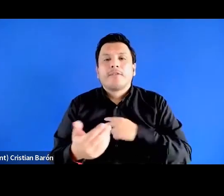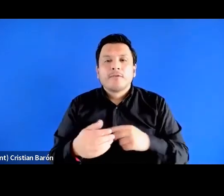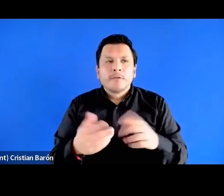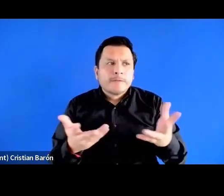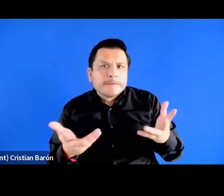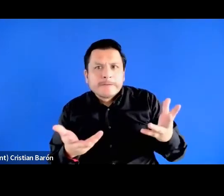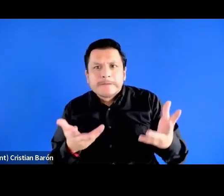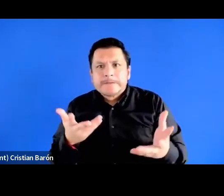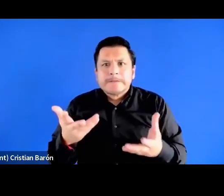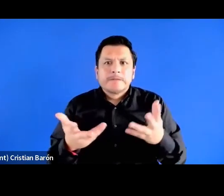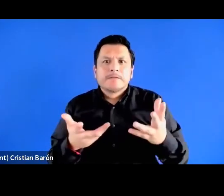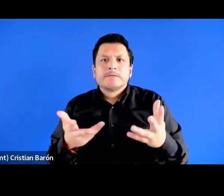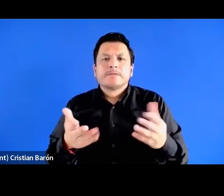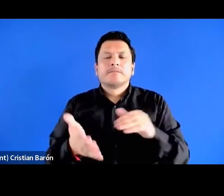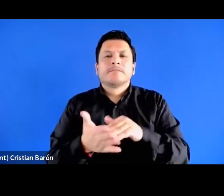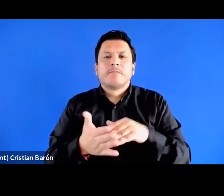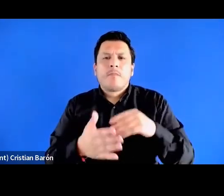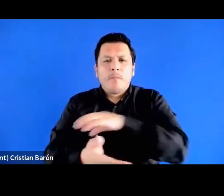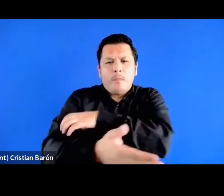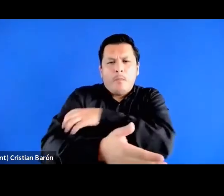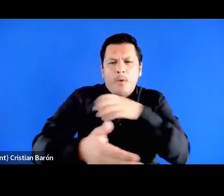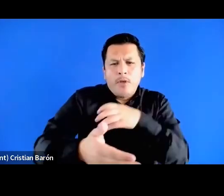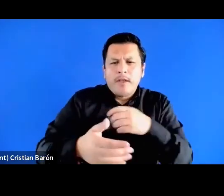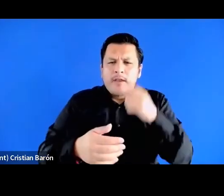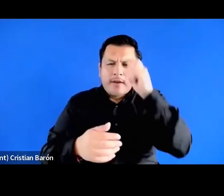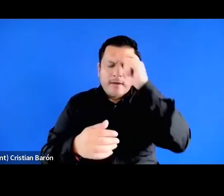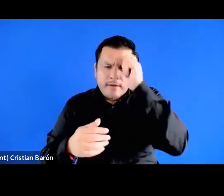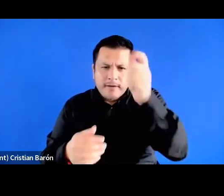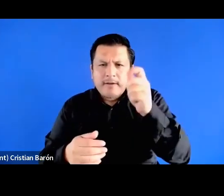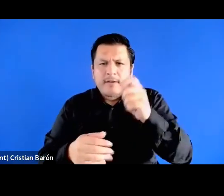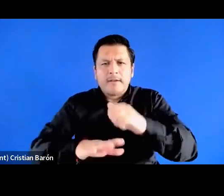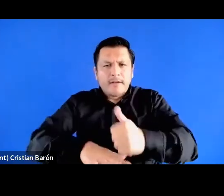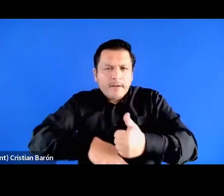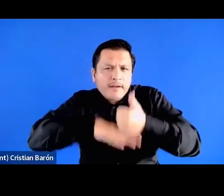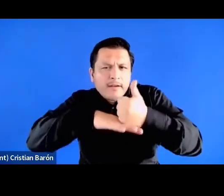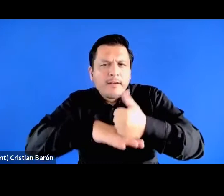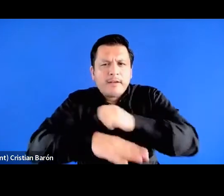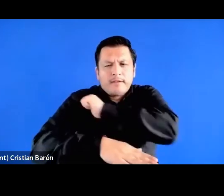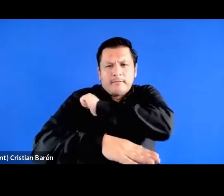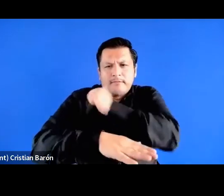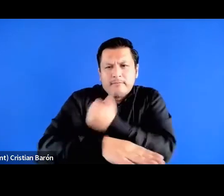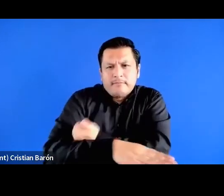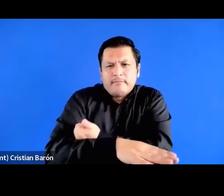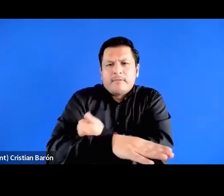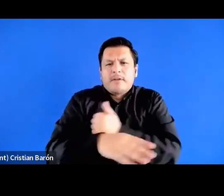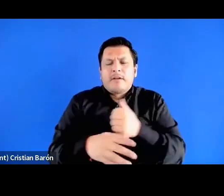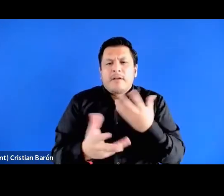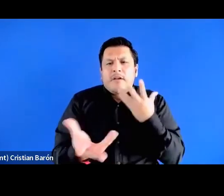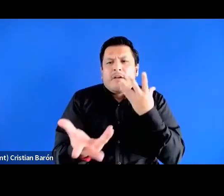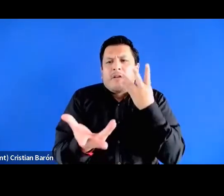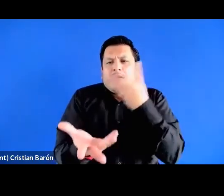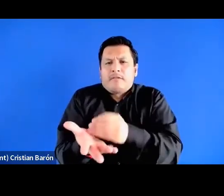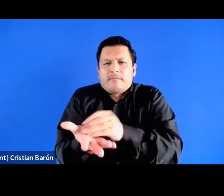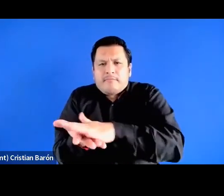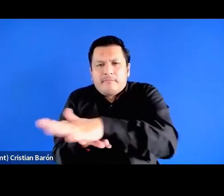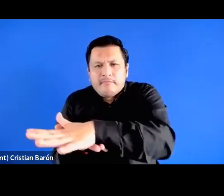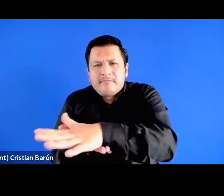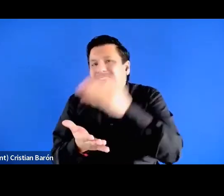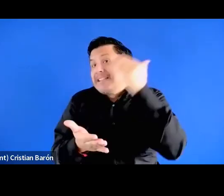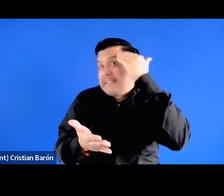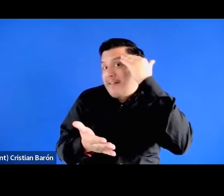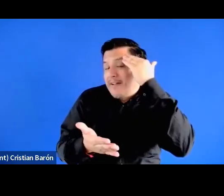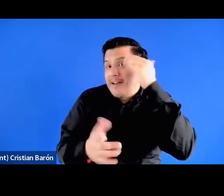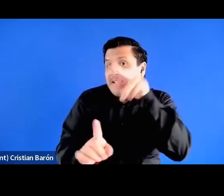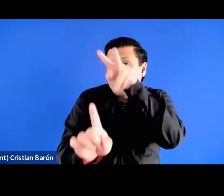todo lo que tiene que ver con poder, prestigio, autoridad, o sea, colonialidad del saber y del ser.